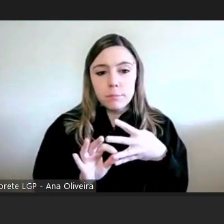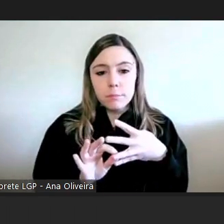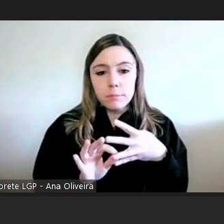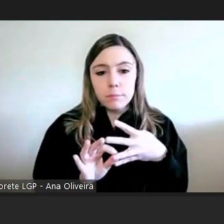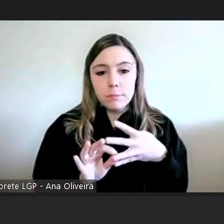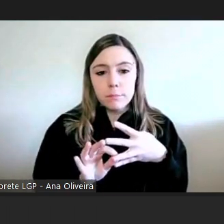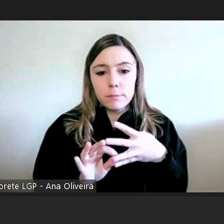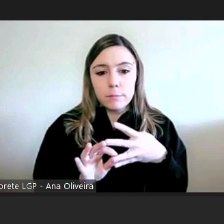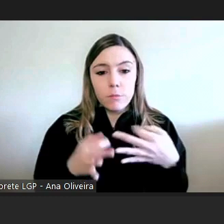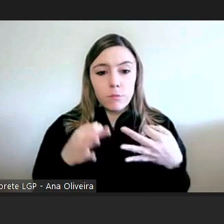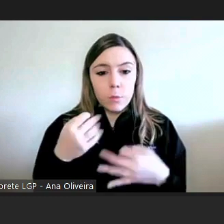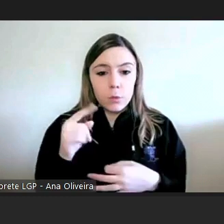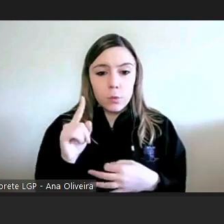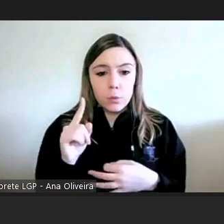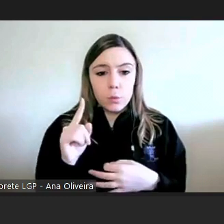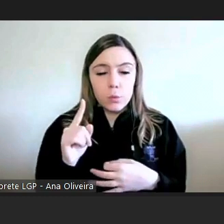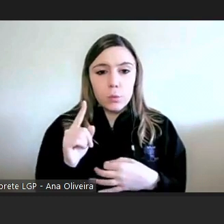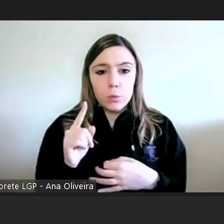de informalidade